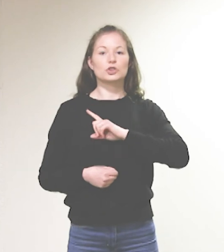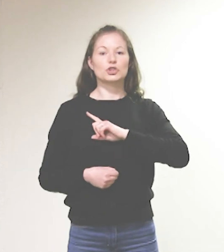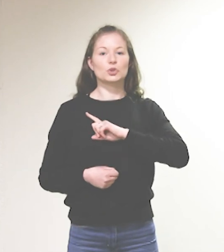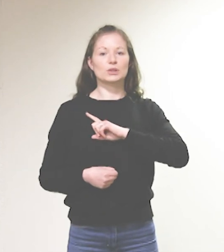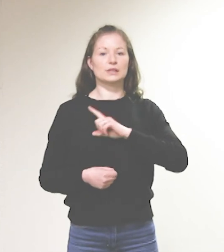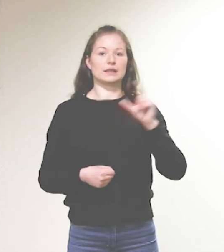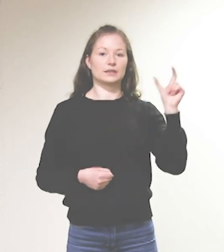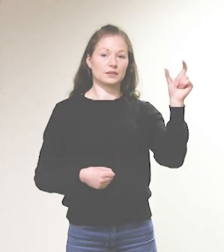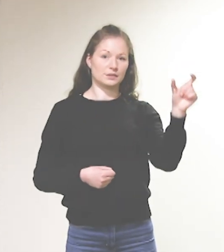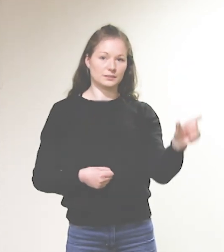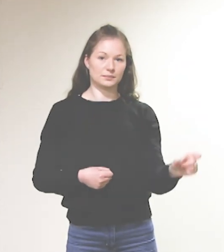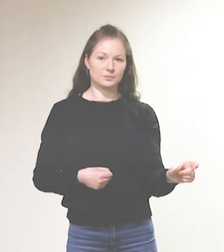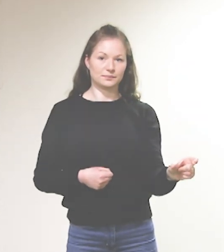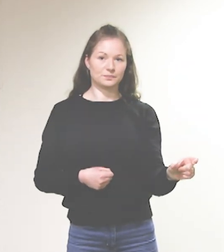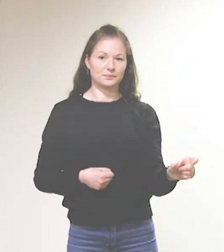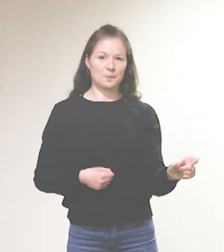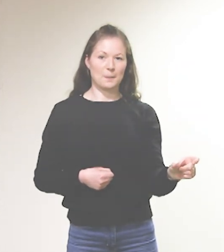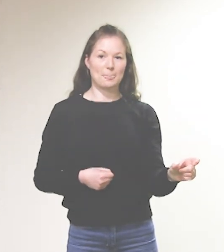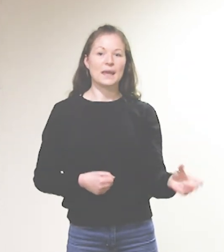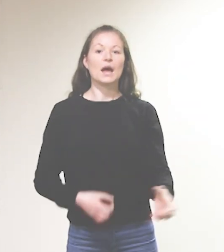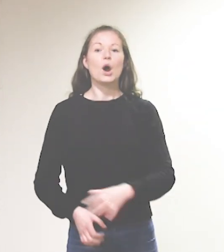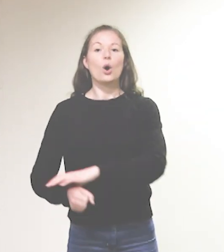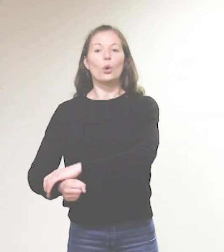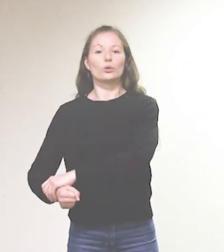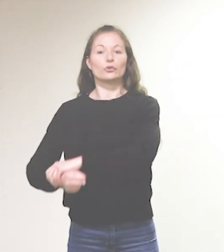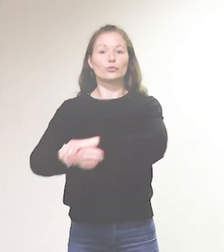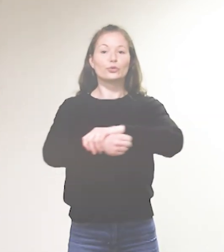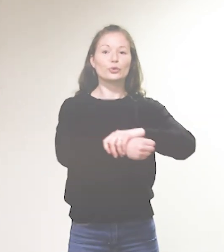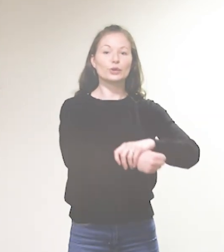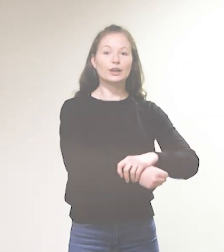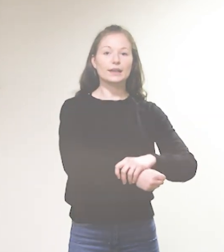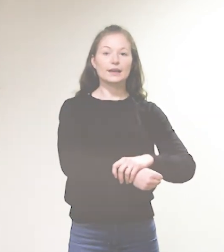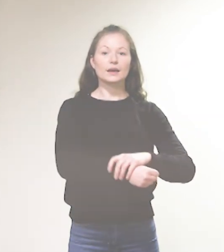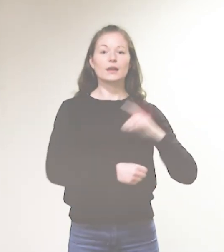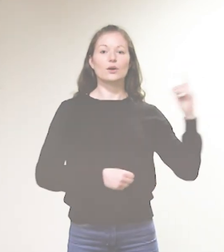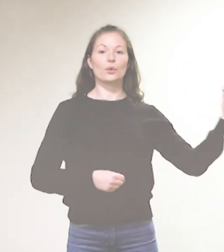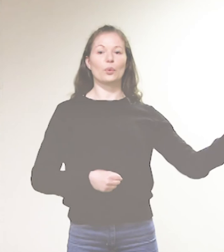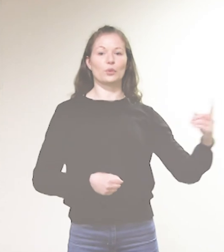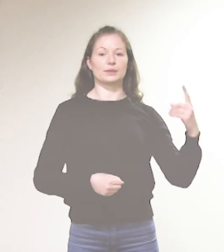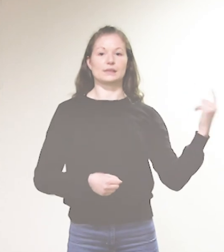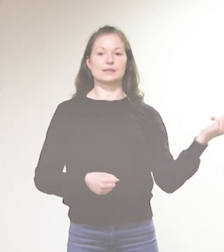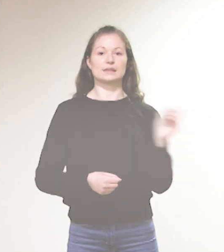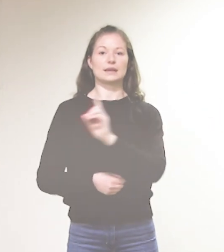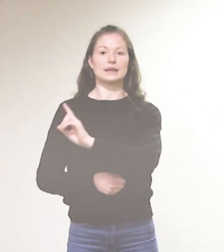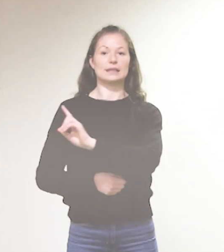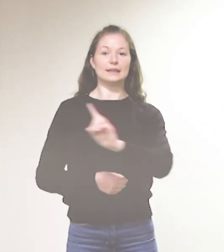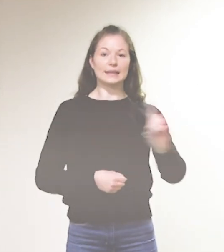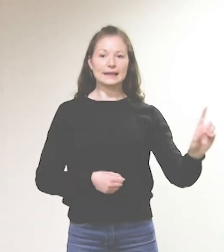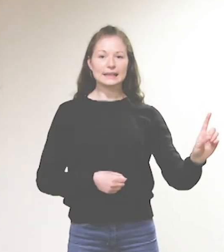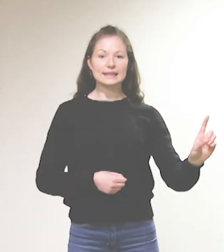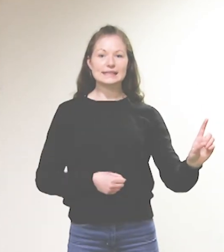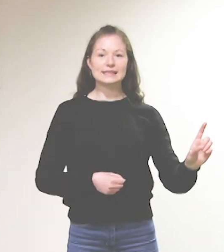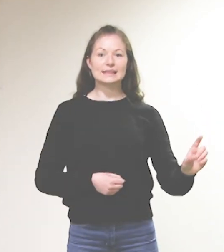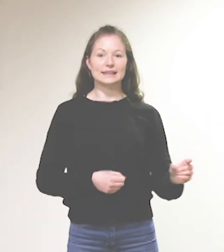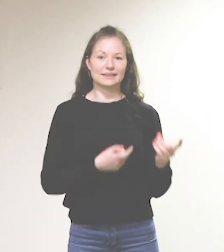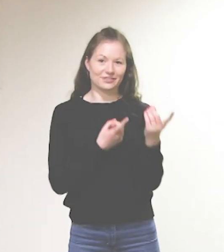Schuldigen. Und führe uns nicht in